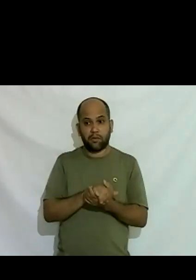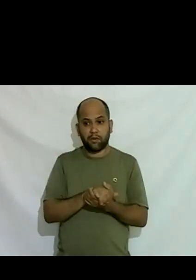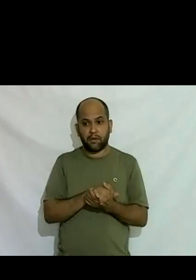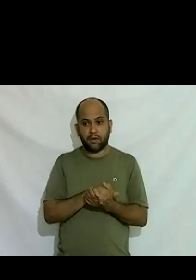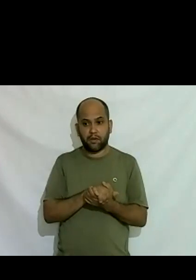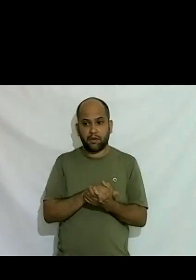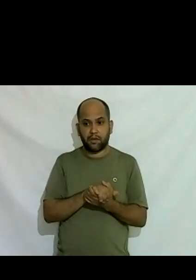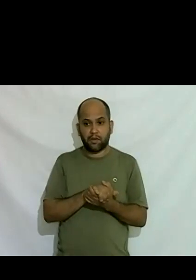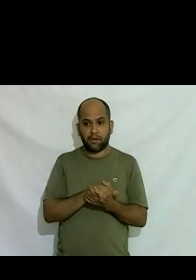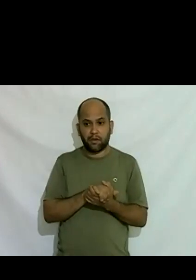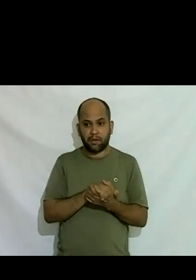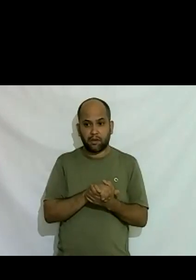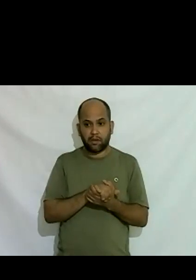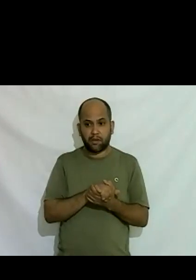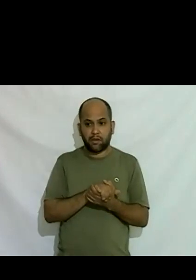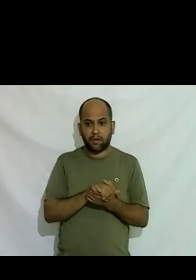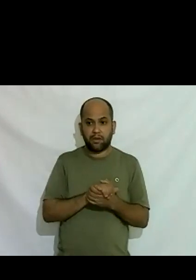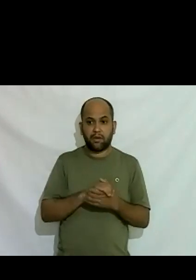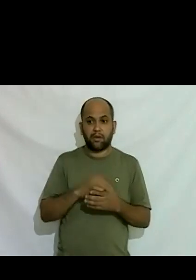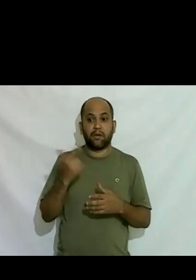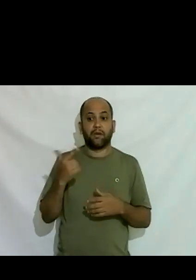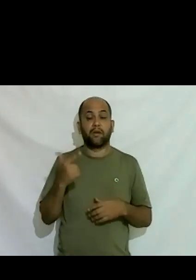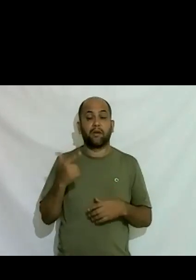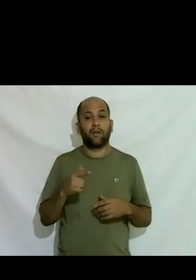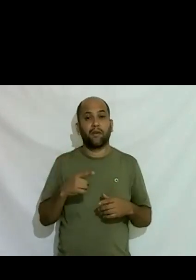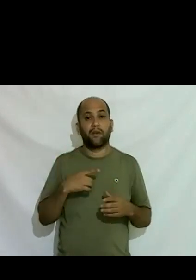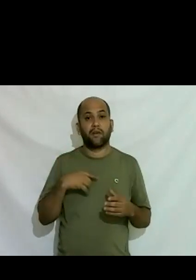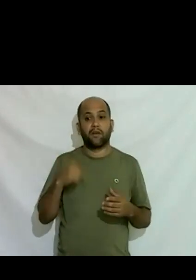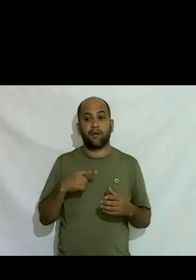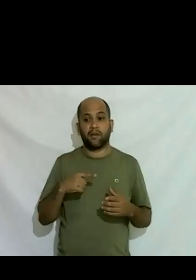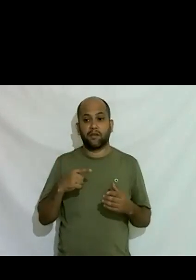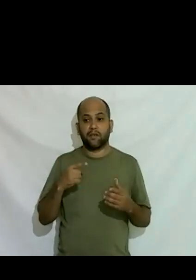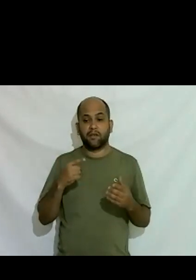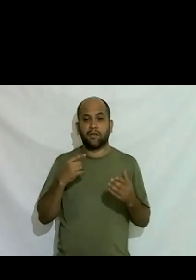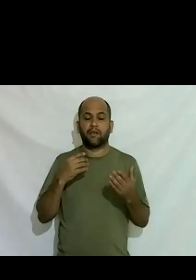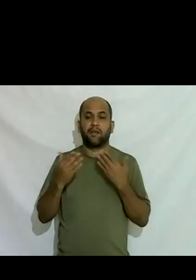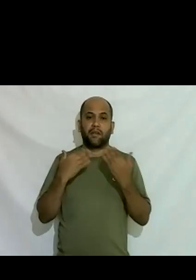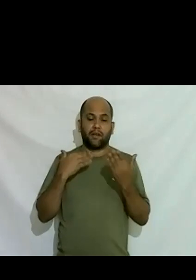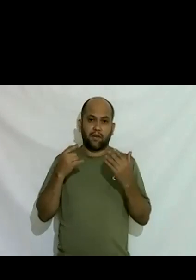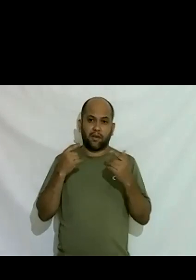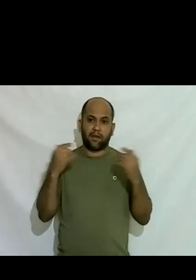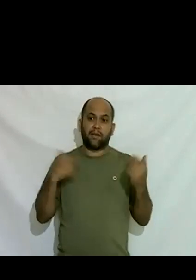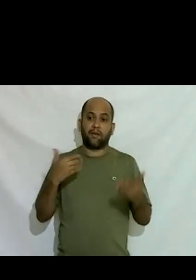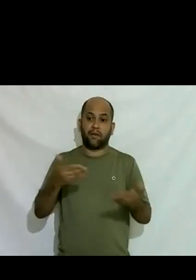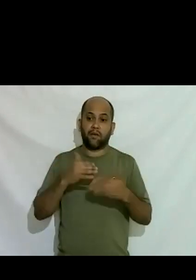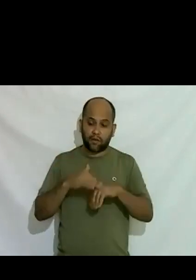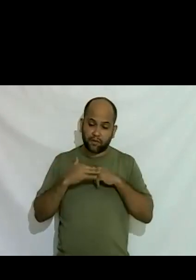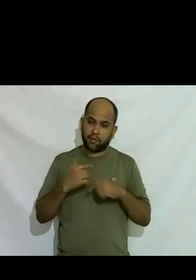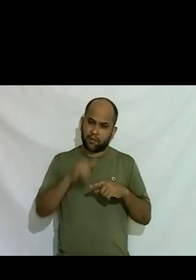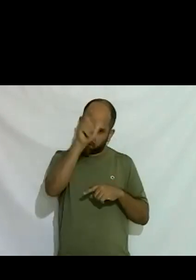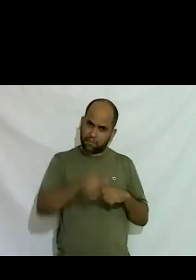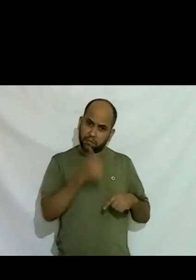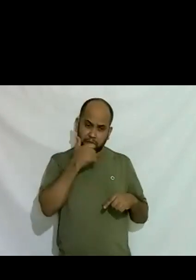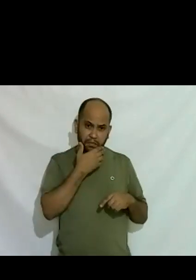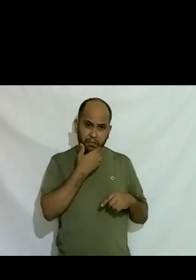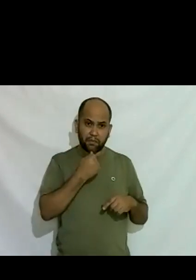não estava gostando muito o Dias virou para mim e falou você está ficando muito mulher e eu fiquei muito feliz porque aquilo para mim era